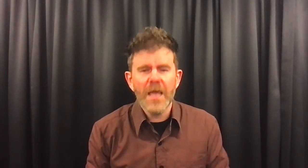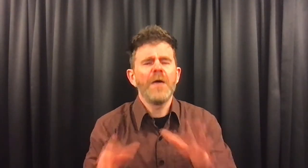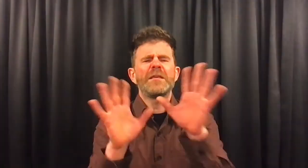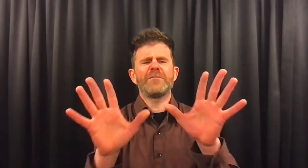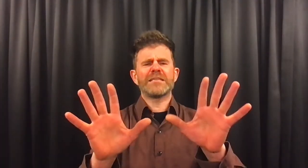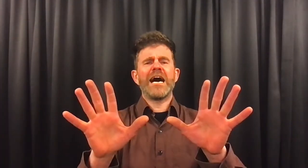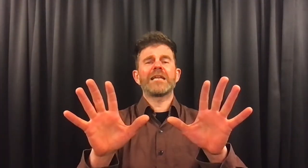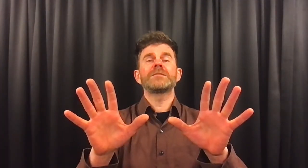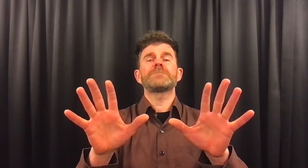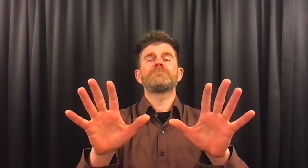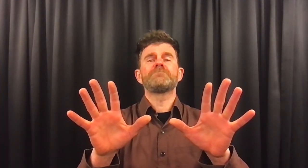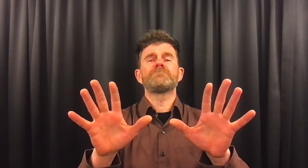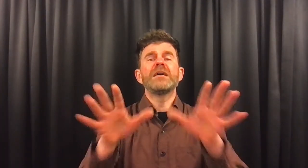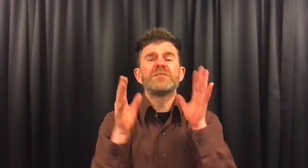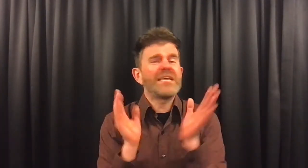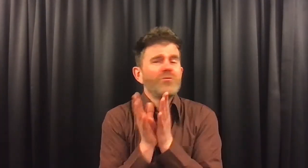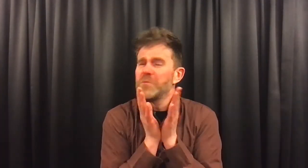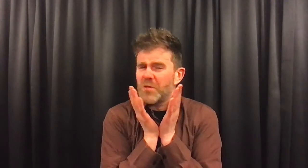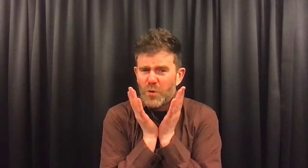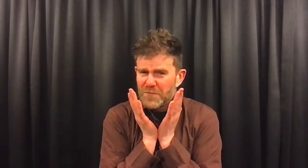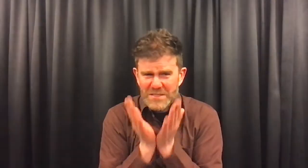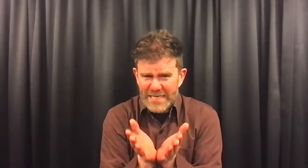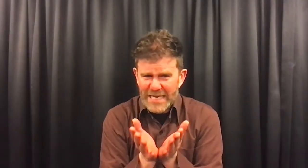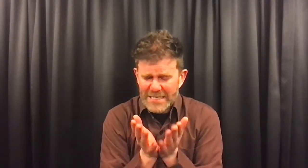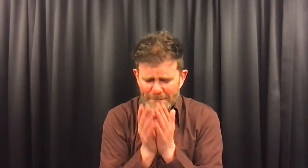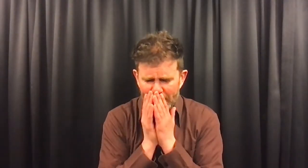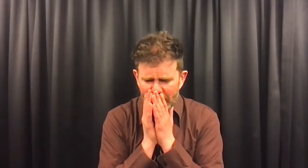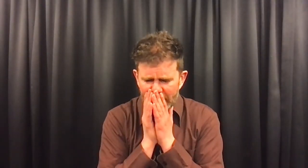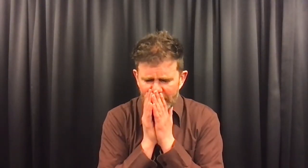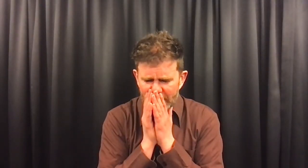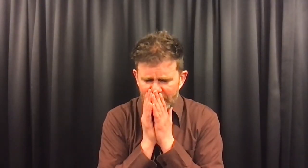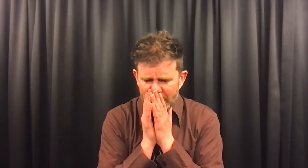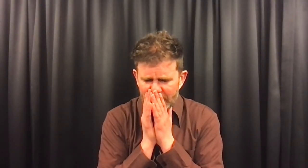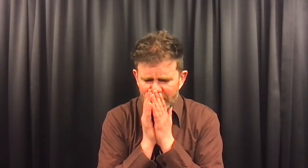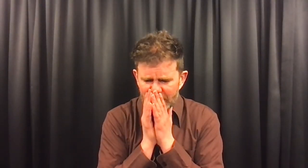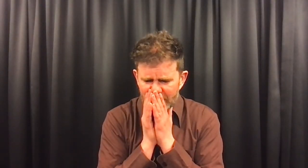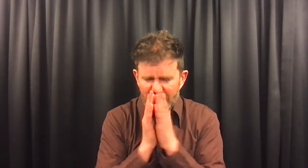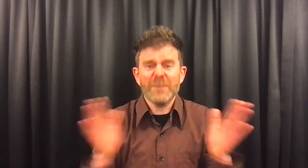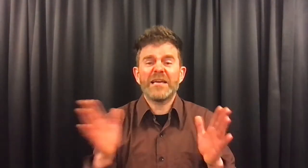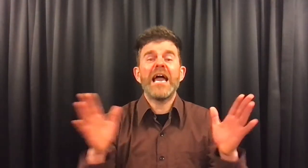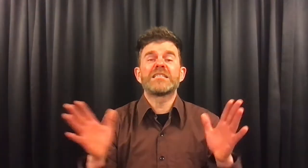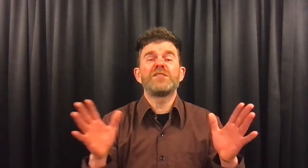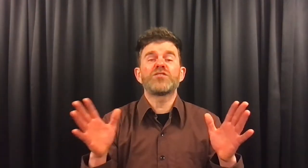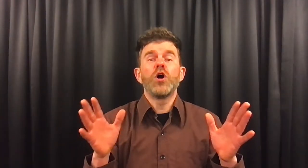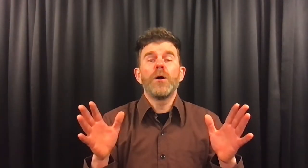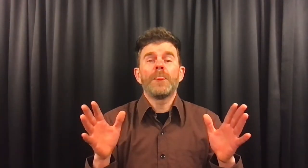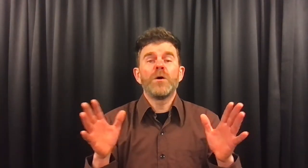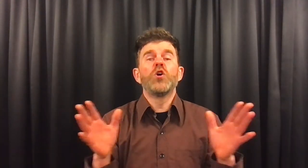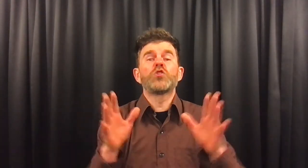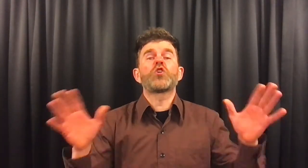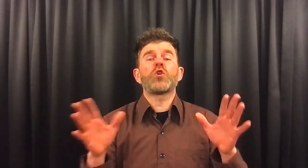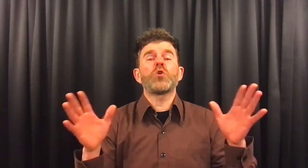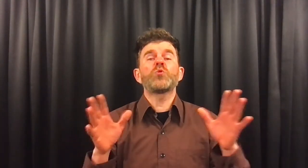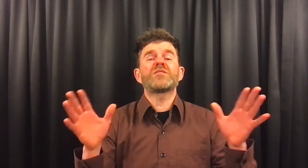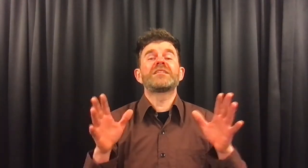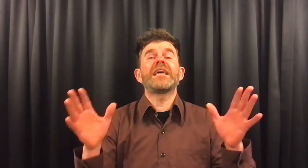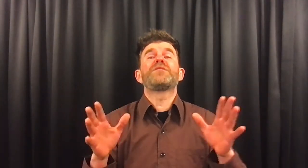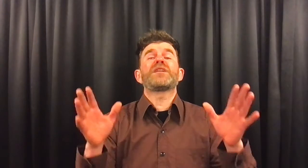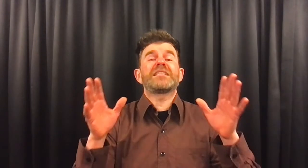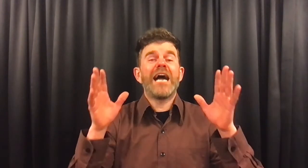Weet je wat Arend? Misschien moeten we het gewoon verdelen. Dan mag jij zelfs het grootste deel van het jaar